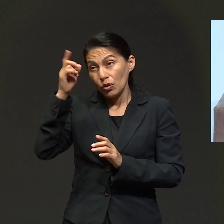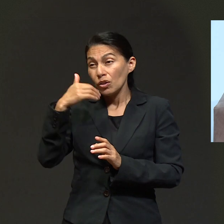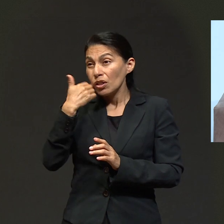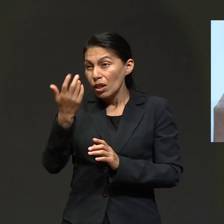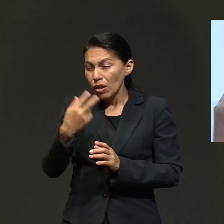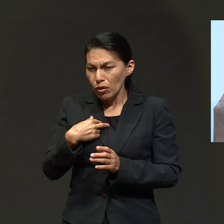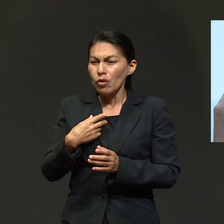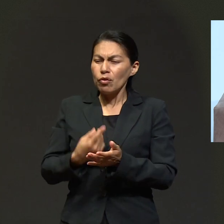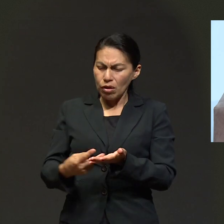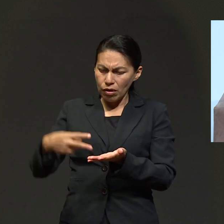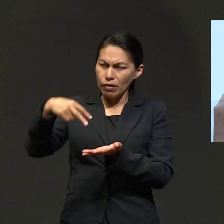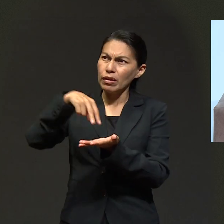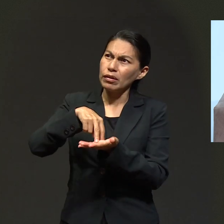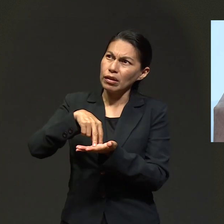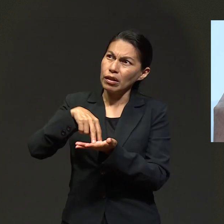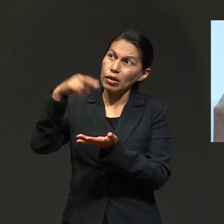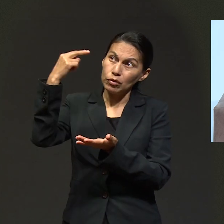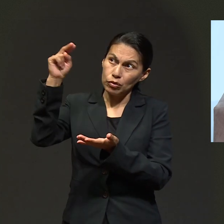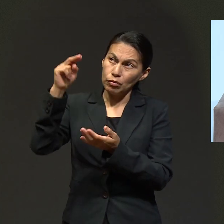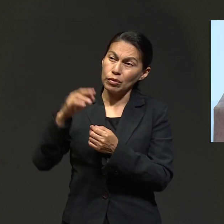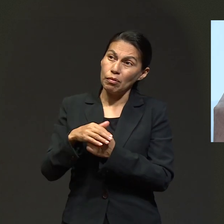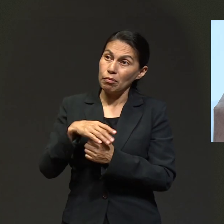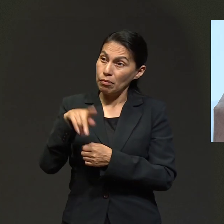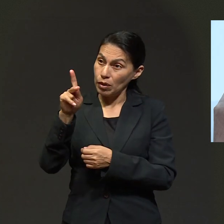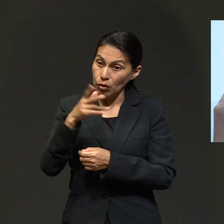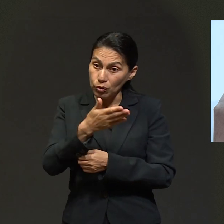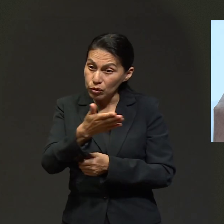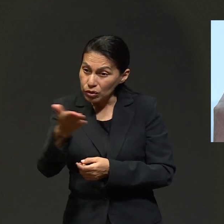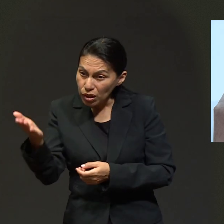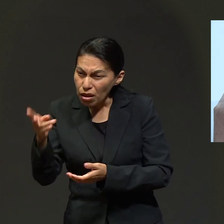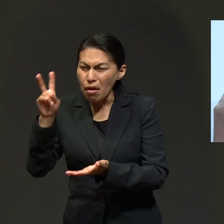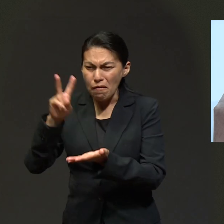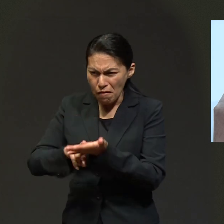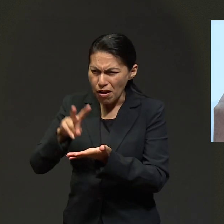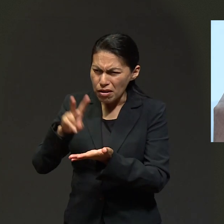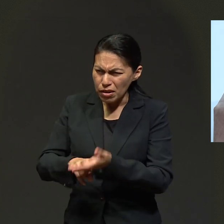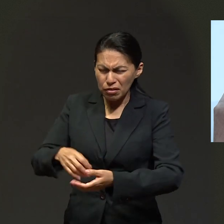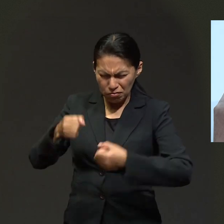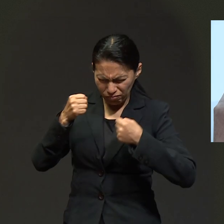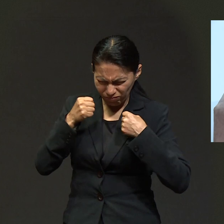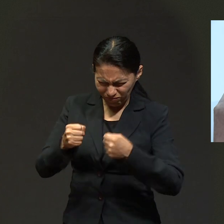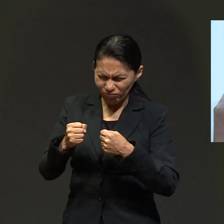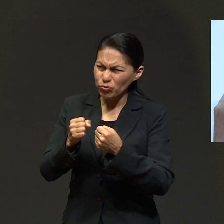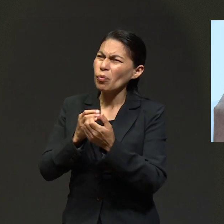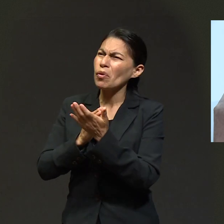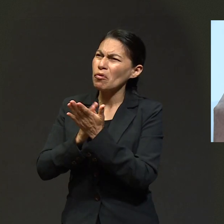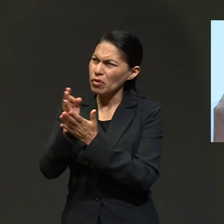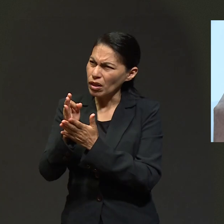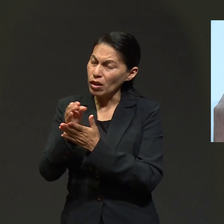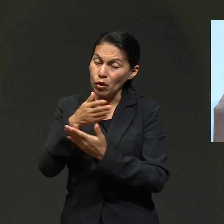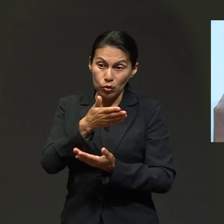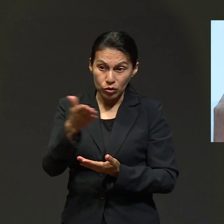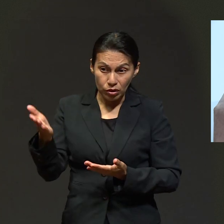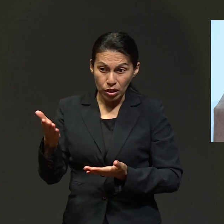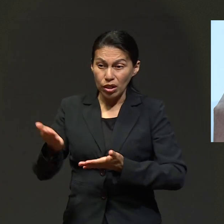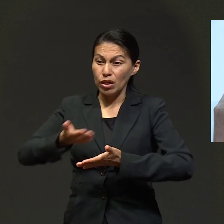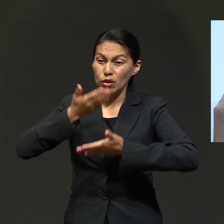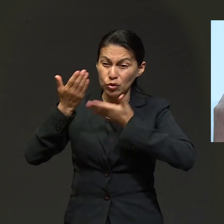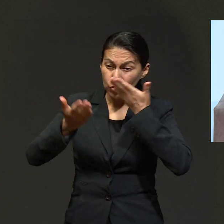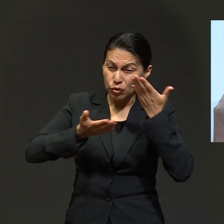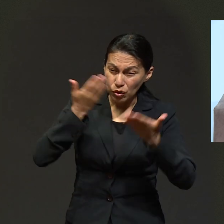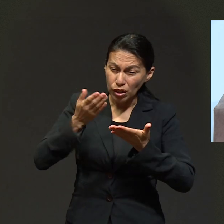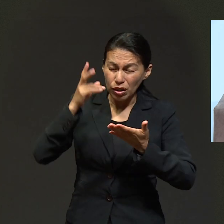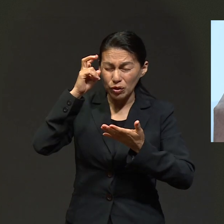de que me tome este aceite de olivo, me voy a levantar en su nombre. Pero si no, ustedes sean valientes, valientes y